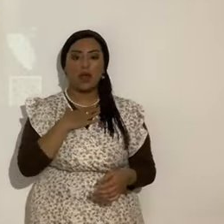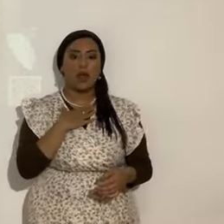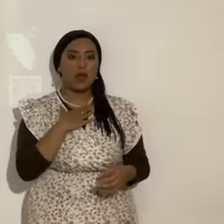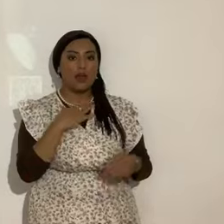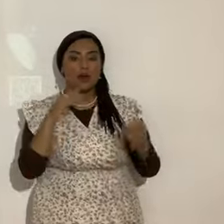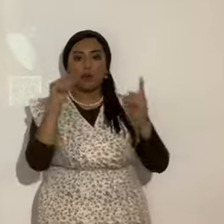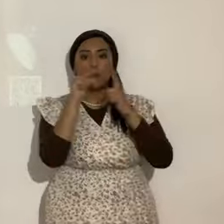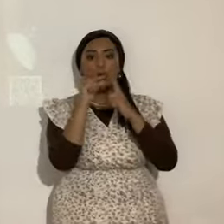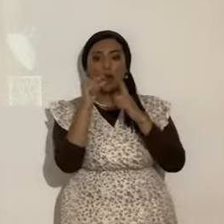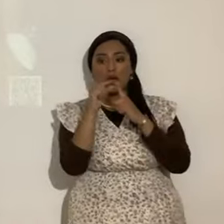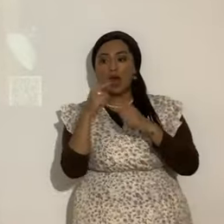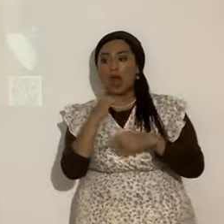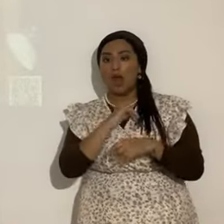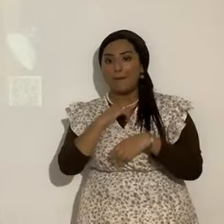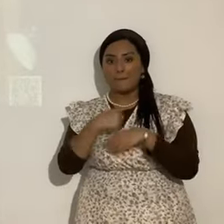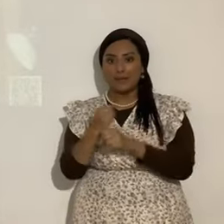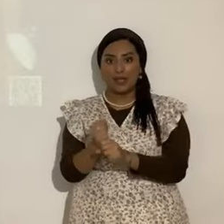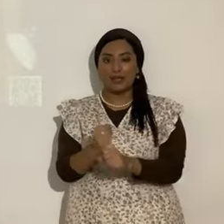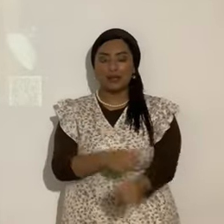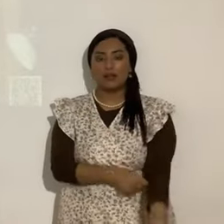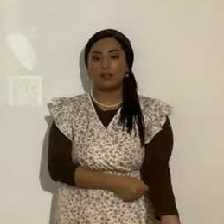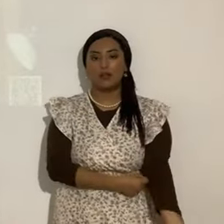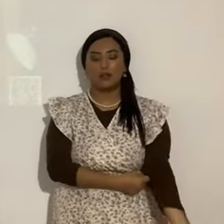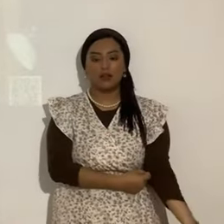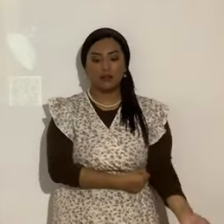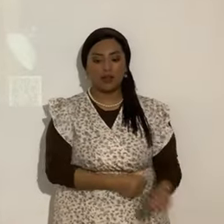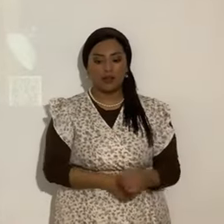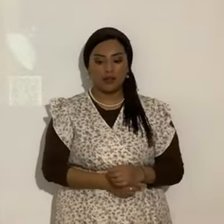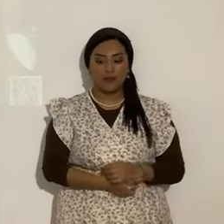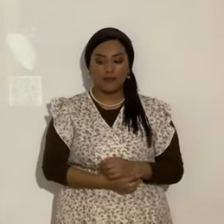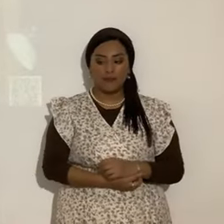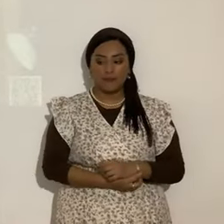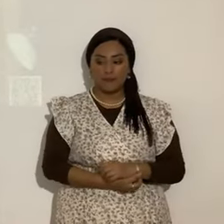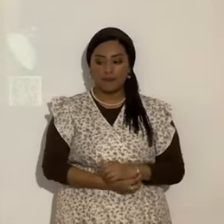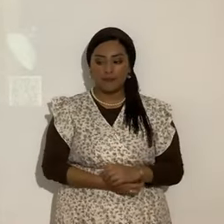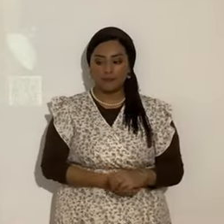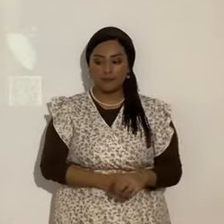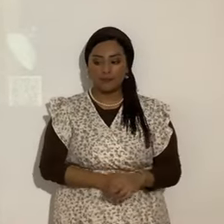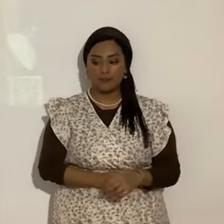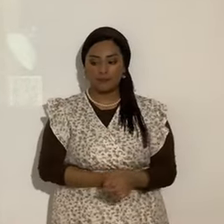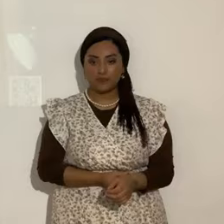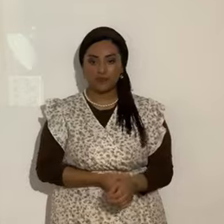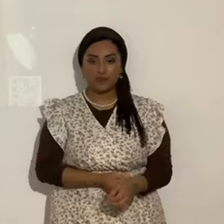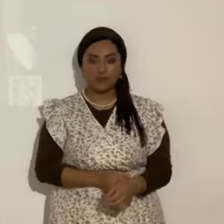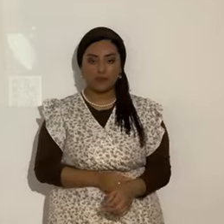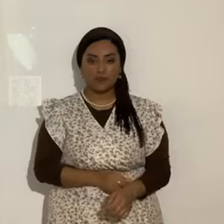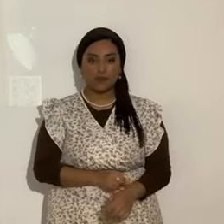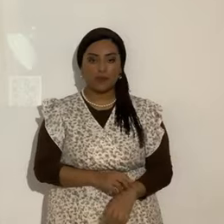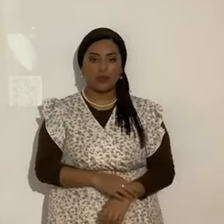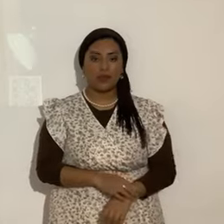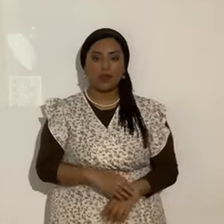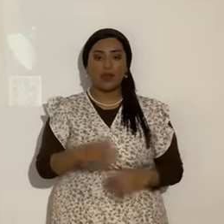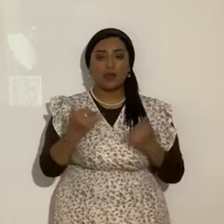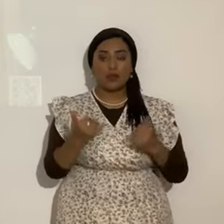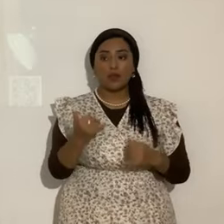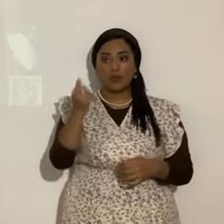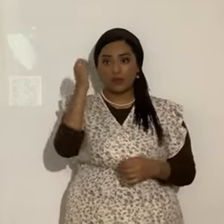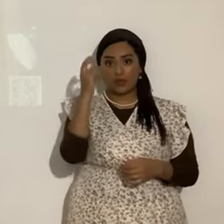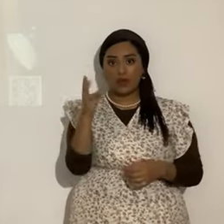engendradas por mí, por así decirlo. Bueno. Ahora. Yashua dice que las